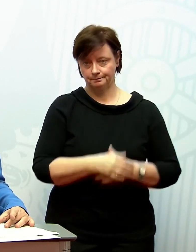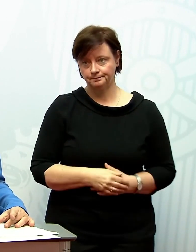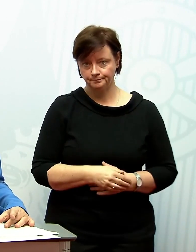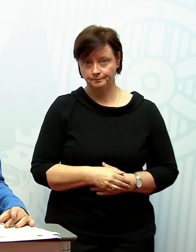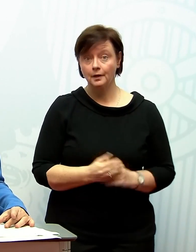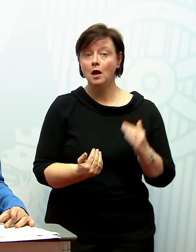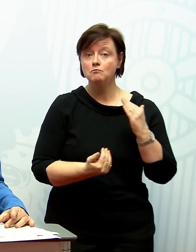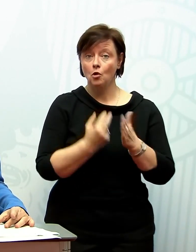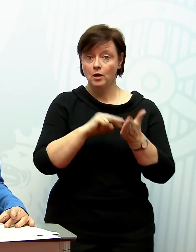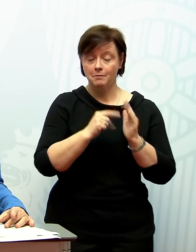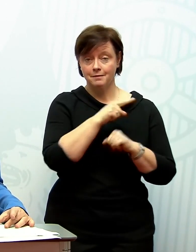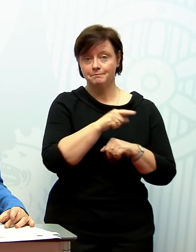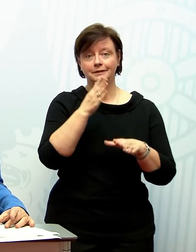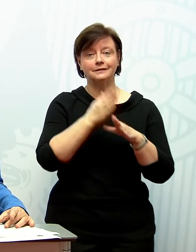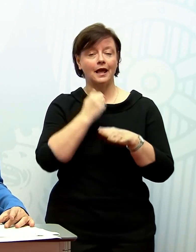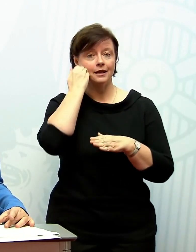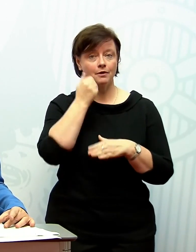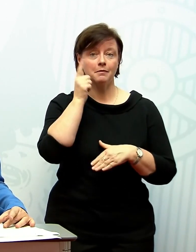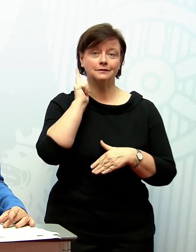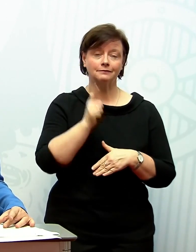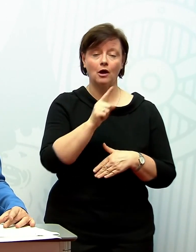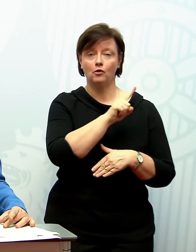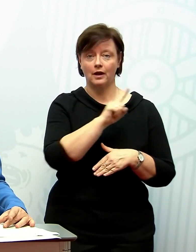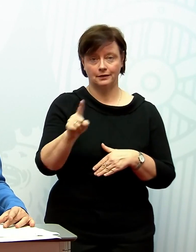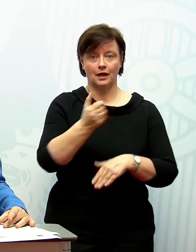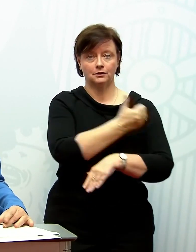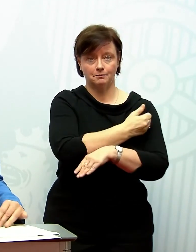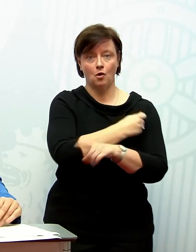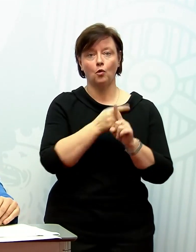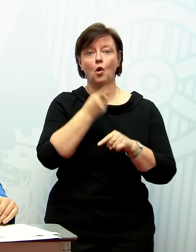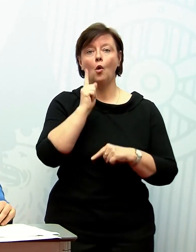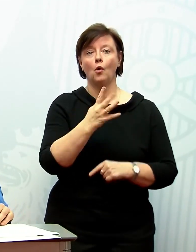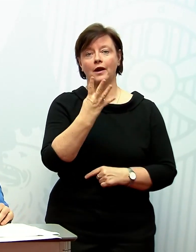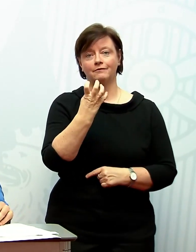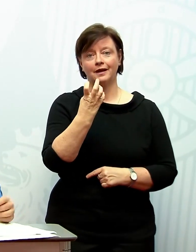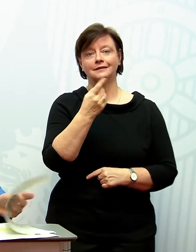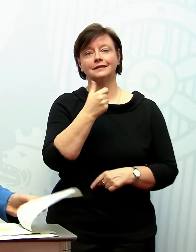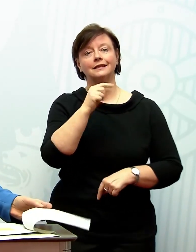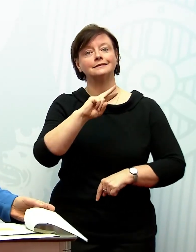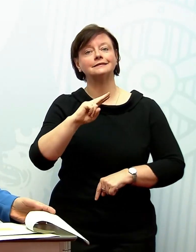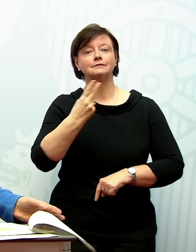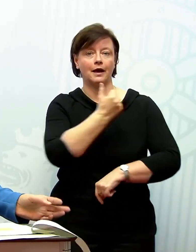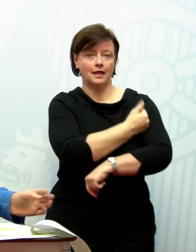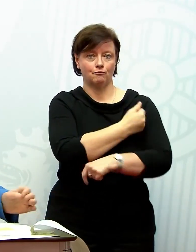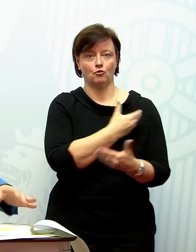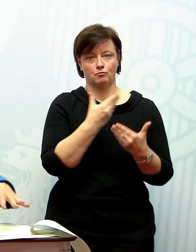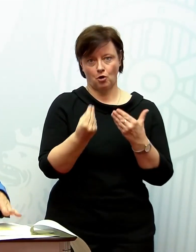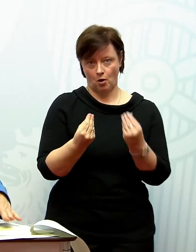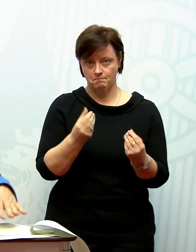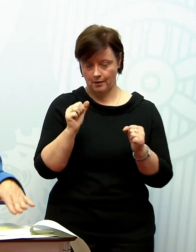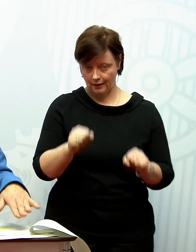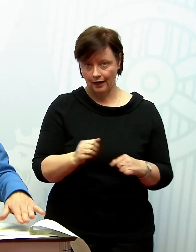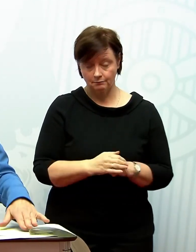bis Ende Februar 200.000 Erstimpfungen und 140.000 Zweitimpfungen vornehmen. Das ist dann die Gesamtzahl.